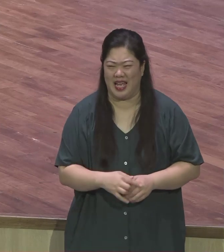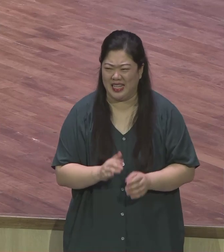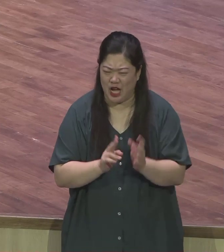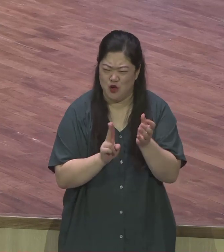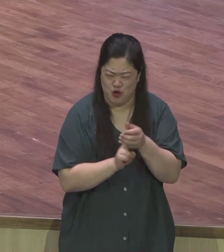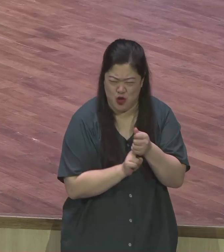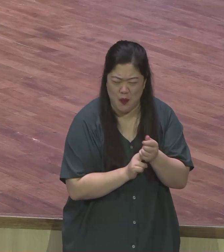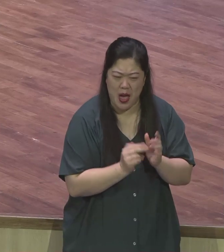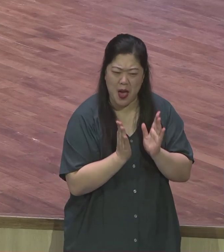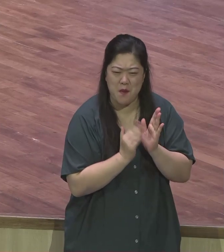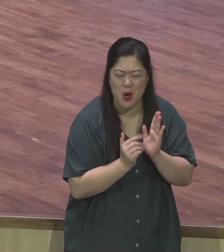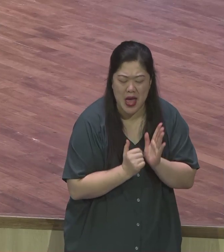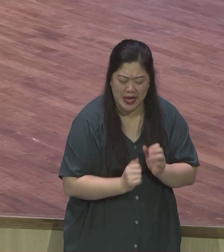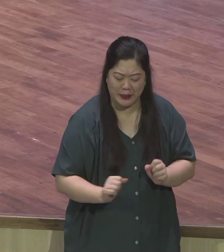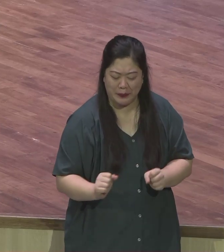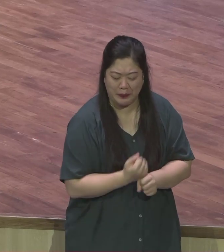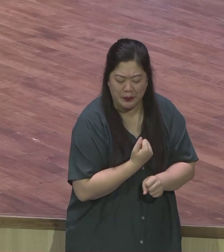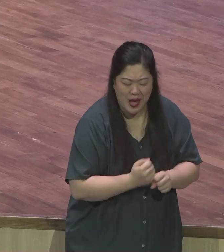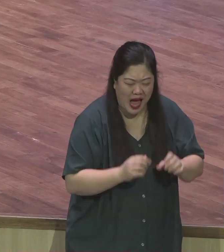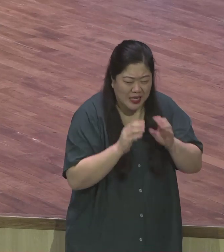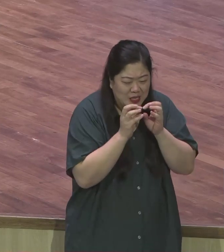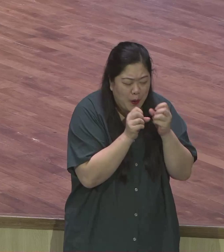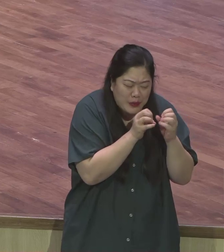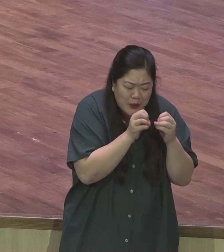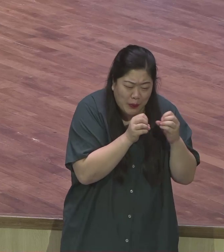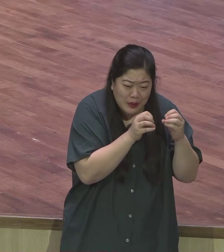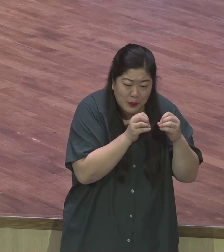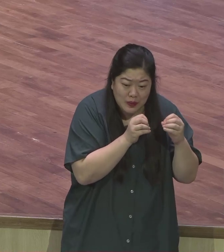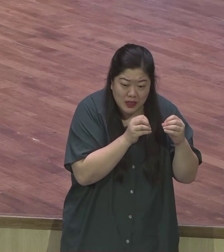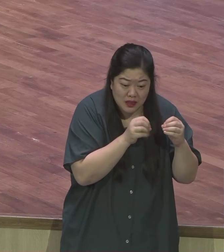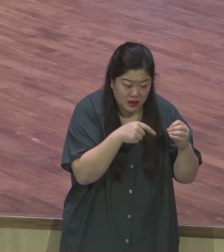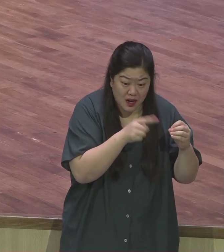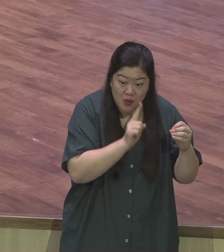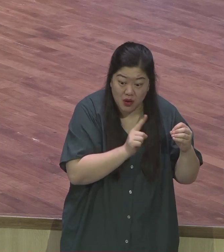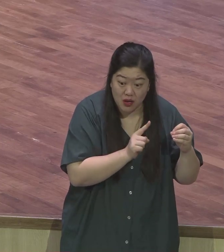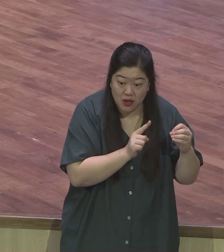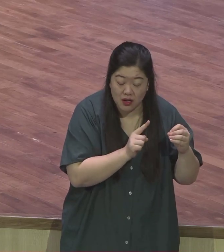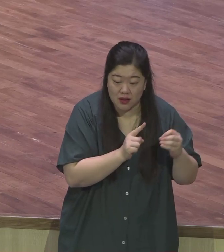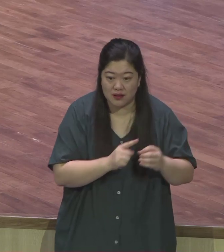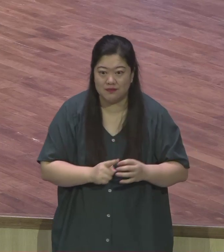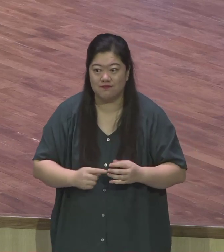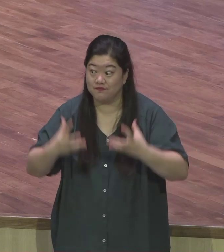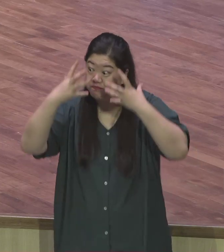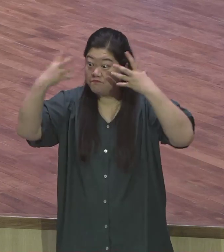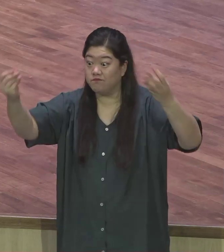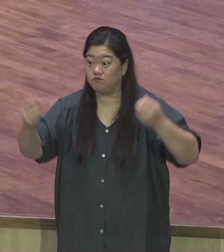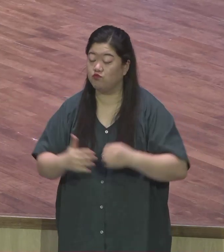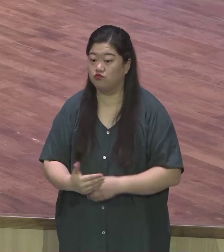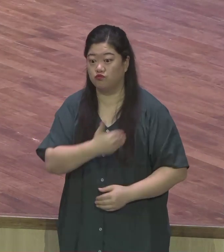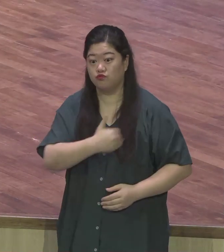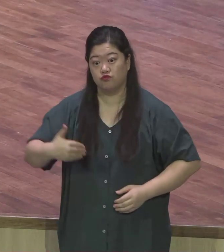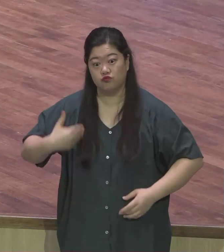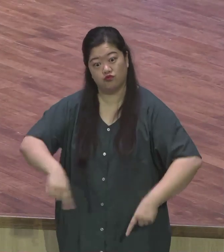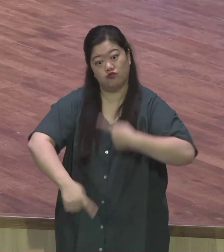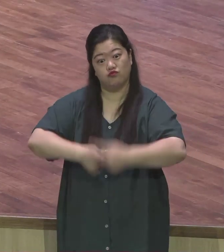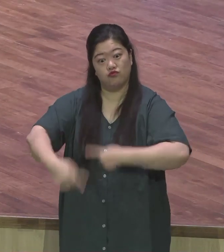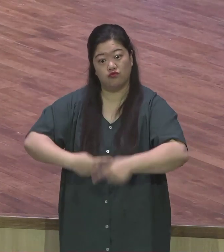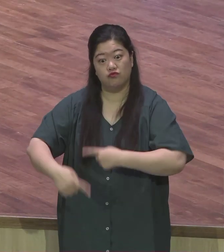어두운 데, 골방 이 말들은 공통점이 사람들의 눈을 피해서 바로 은밀한 장소를 의미하고 있습니다